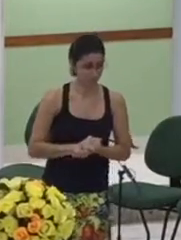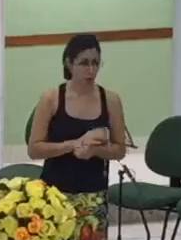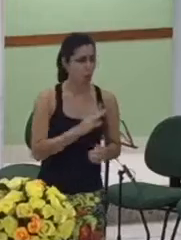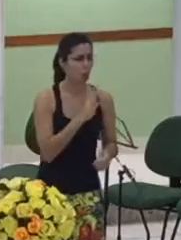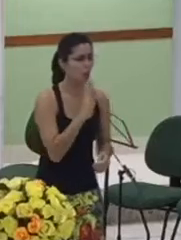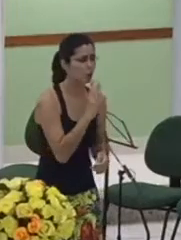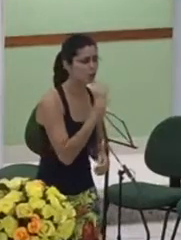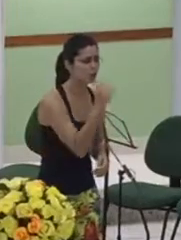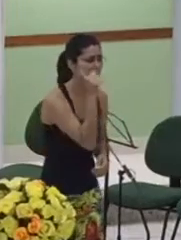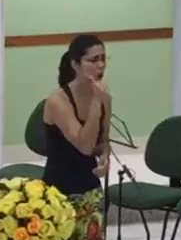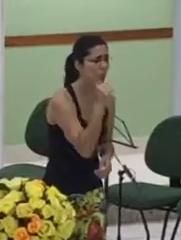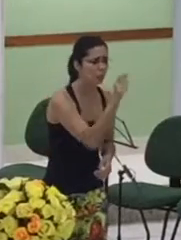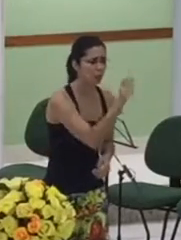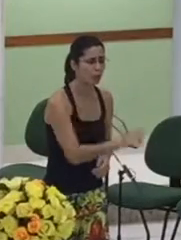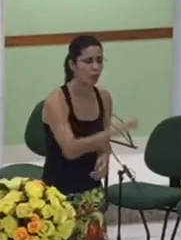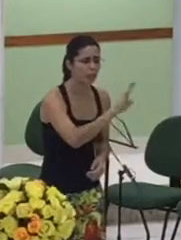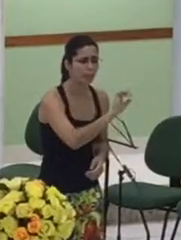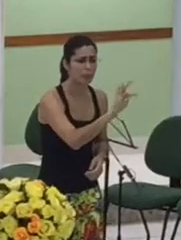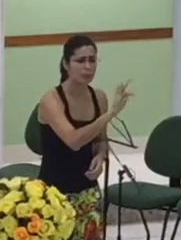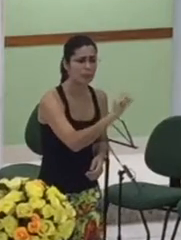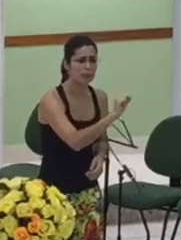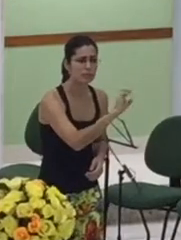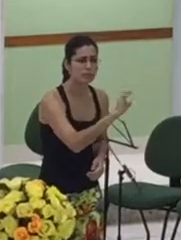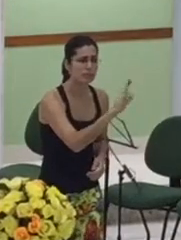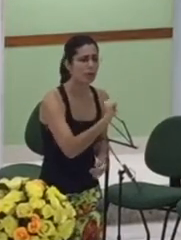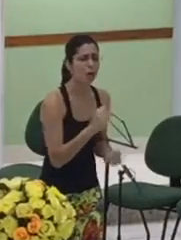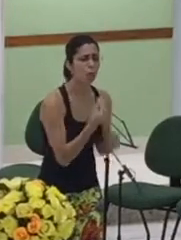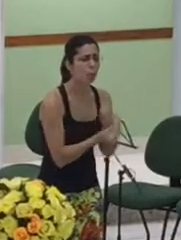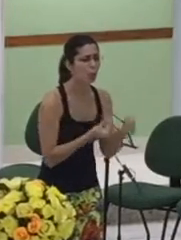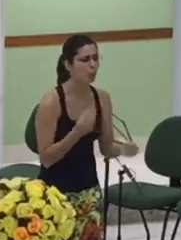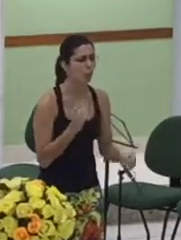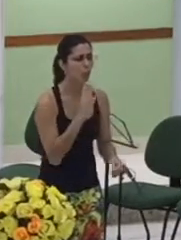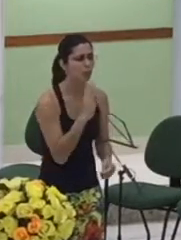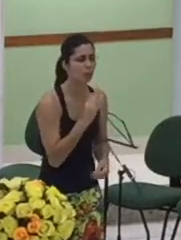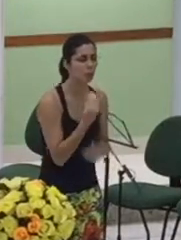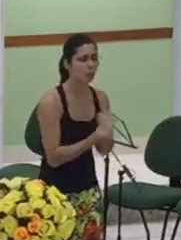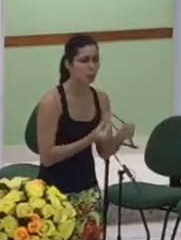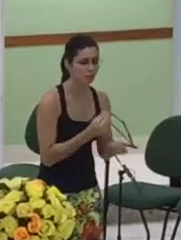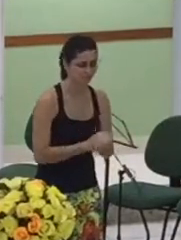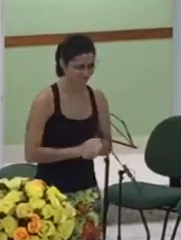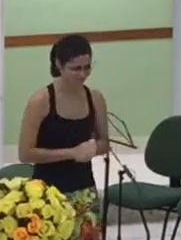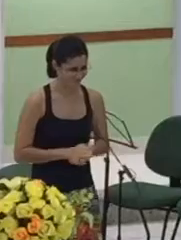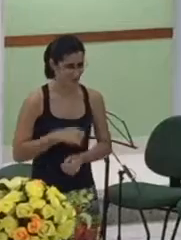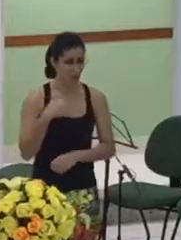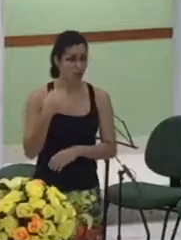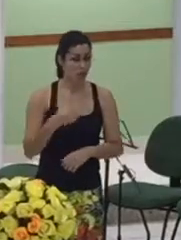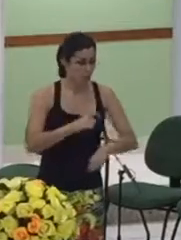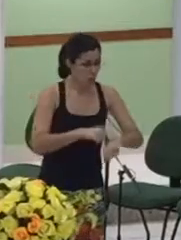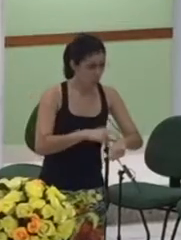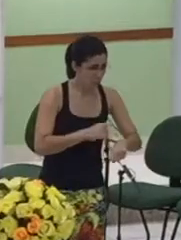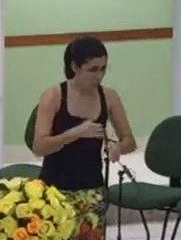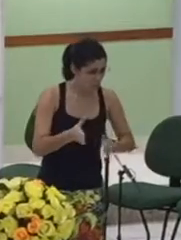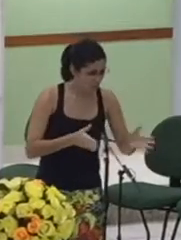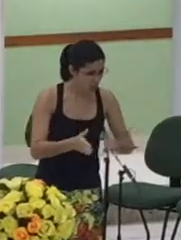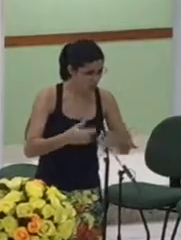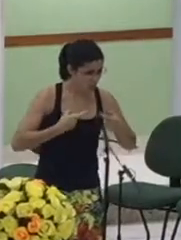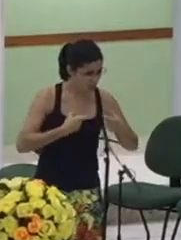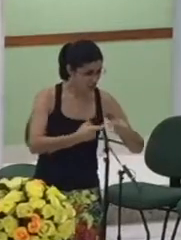época em que deveriam os reis saírem da guerra teve uma preguicinha e ele não foi à guerra